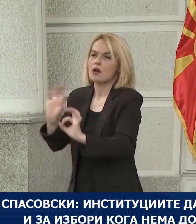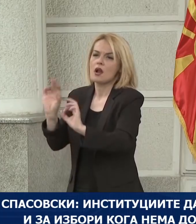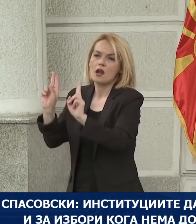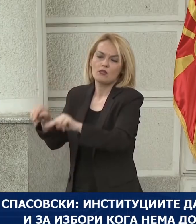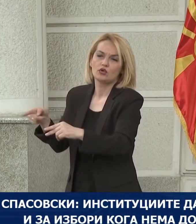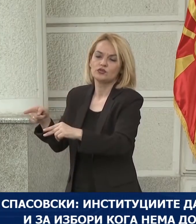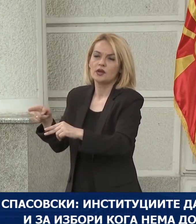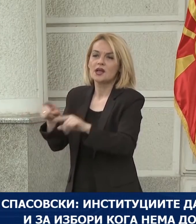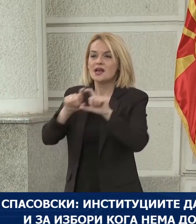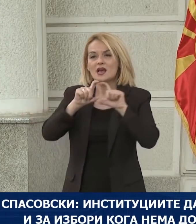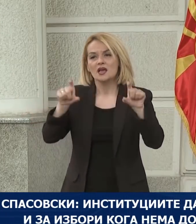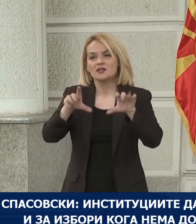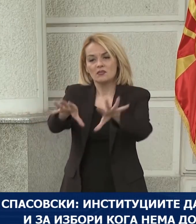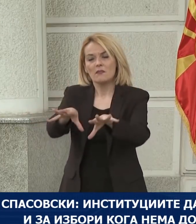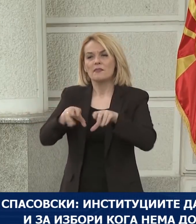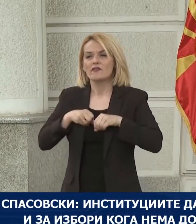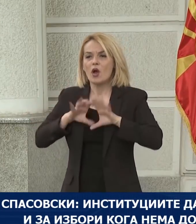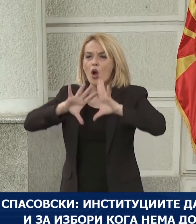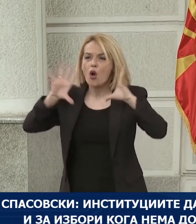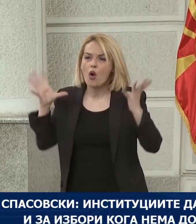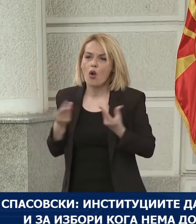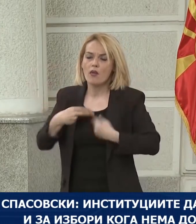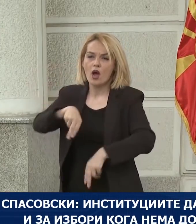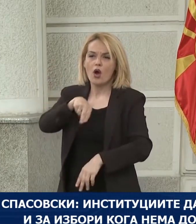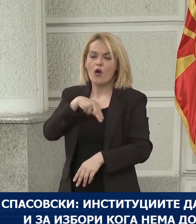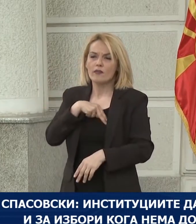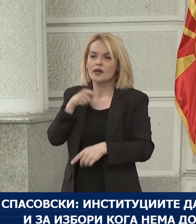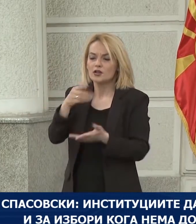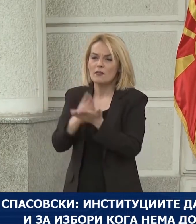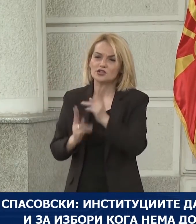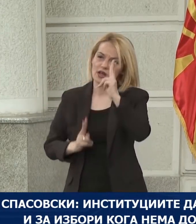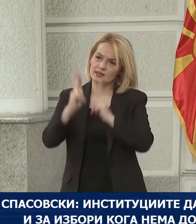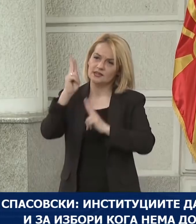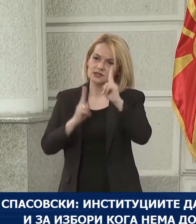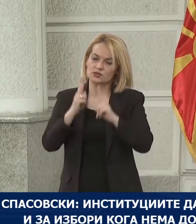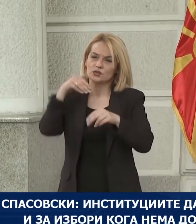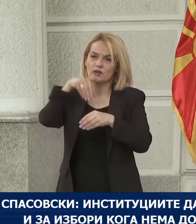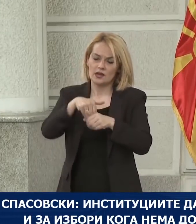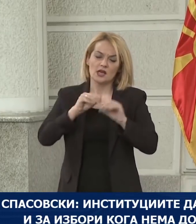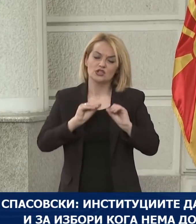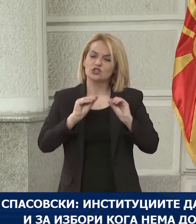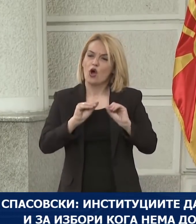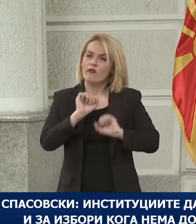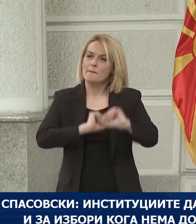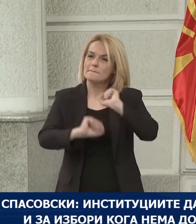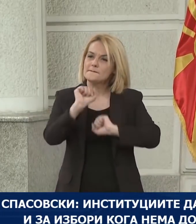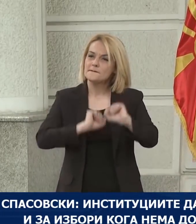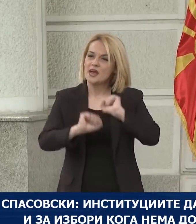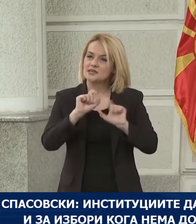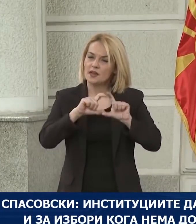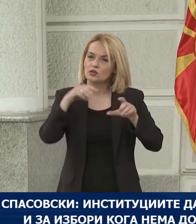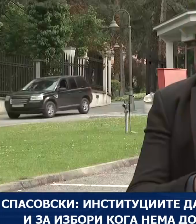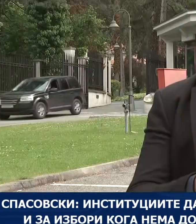институциите морат да ја преземат целосната одговорност. И тоа беше дебата и на Советот за безбедност.